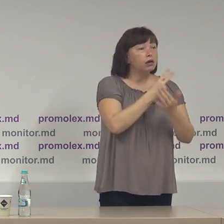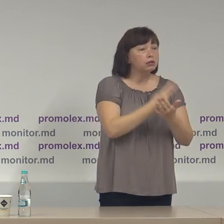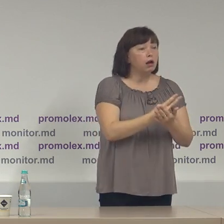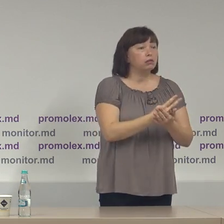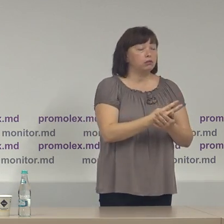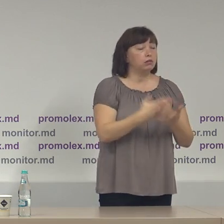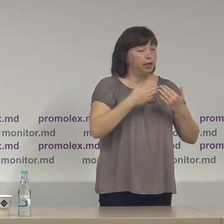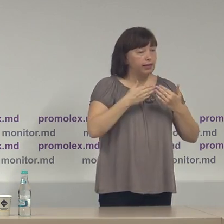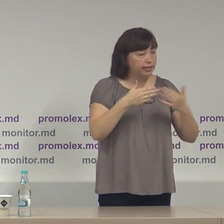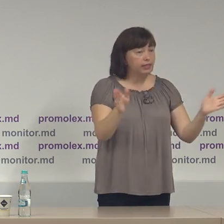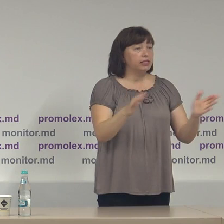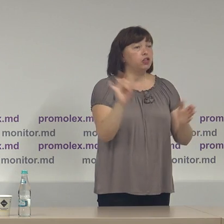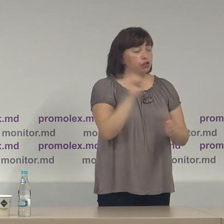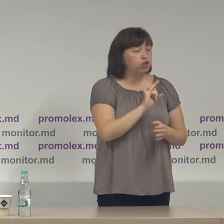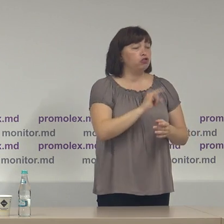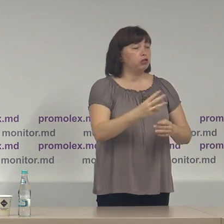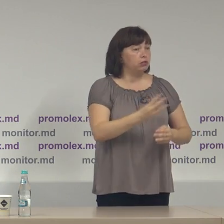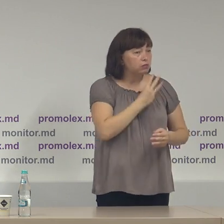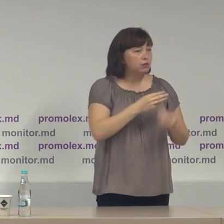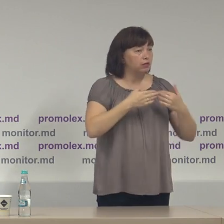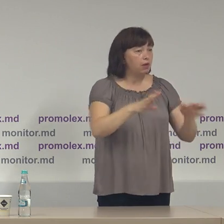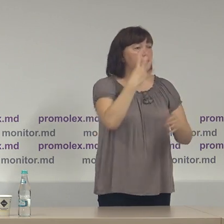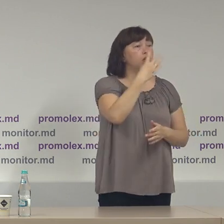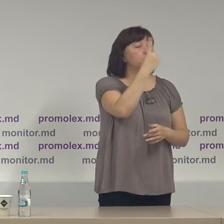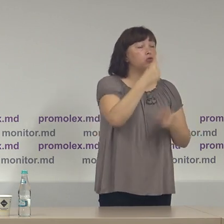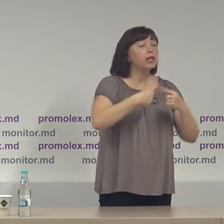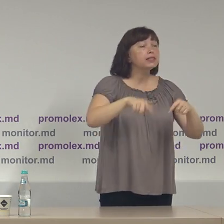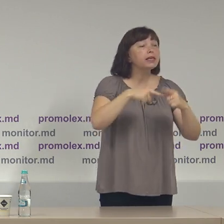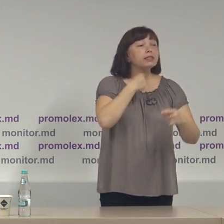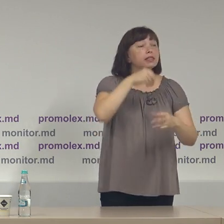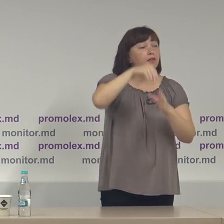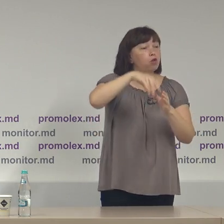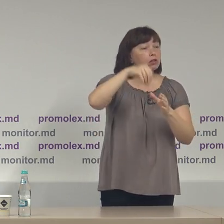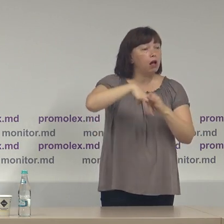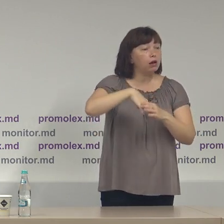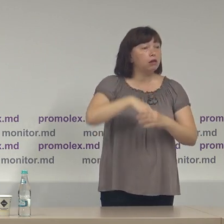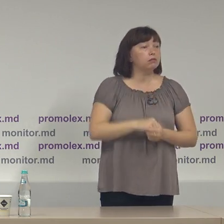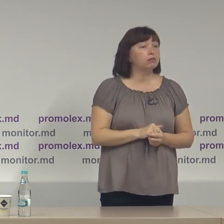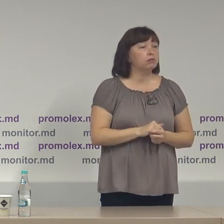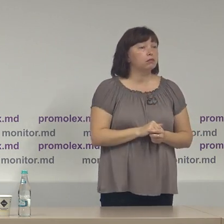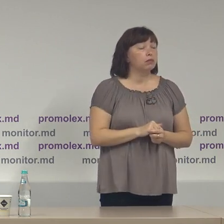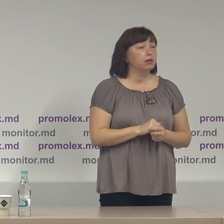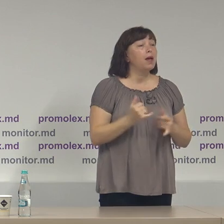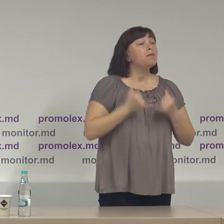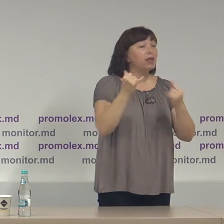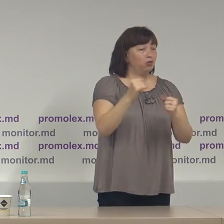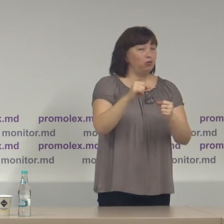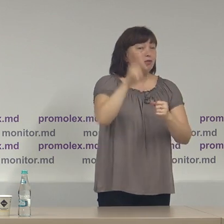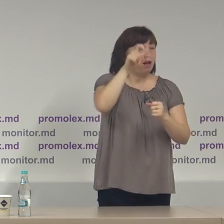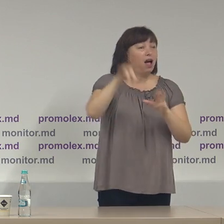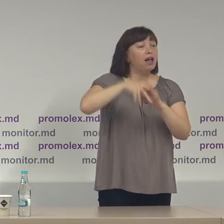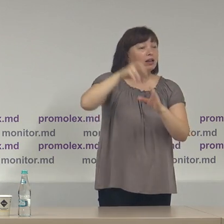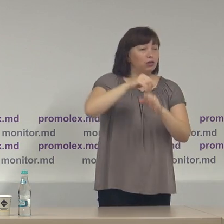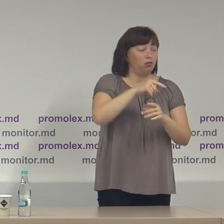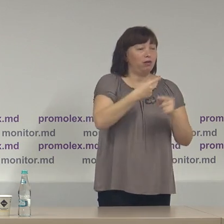deschiderea și intenția de a deschide 41 de secții de votare pentru alegătorii din această